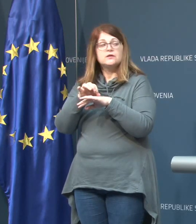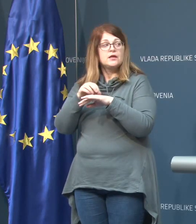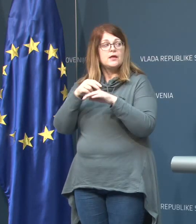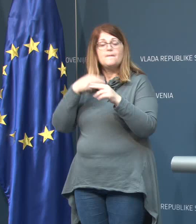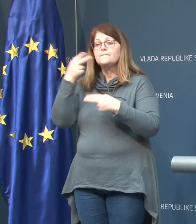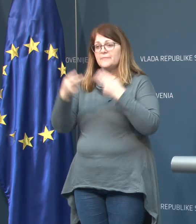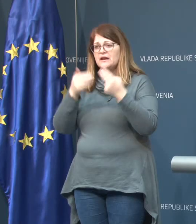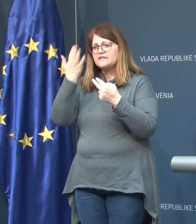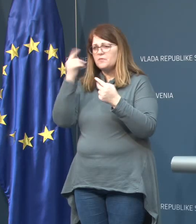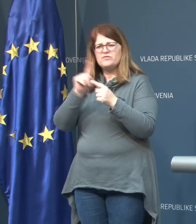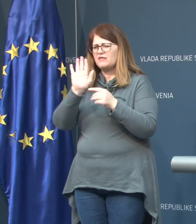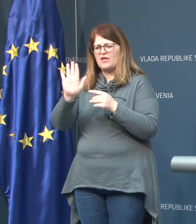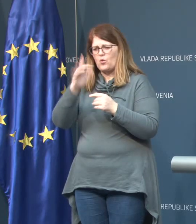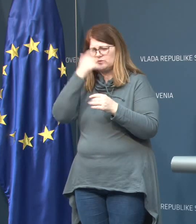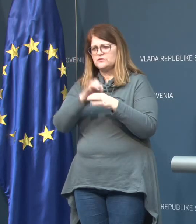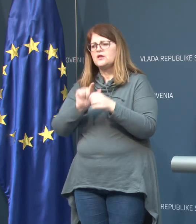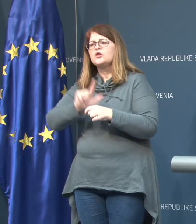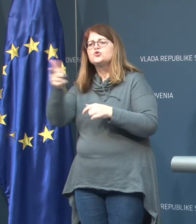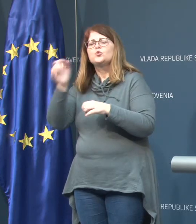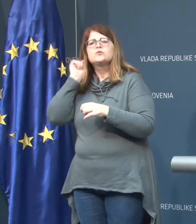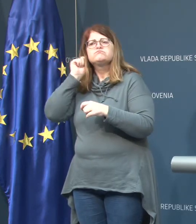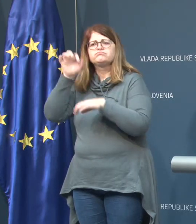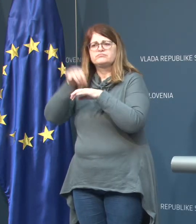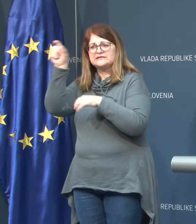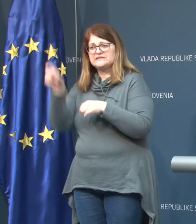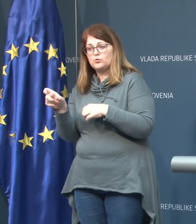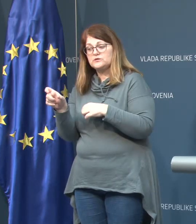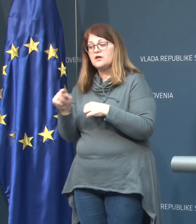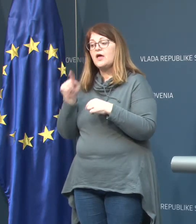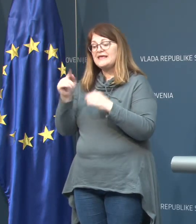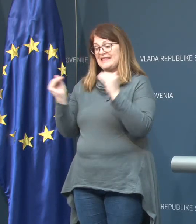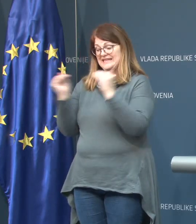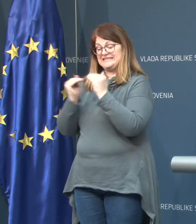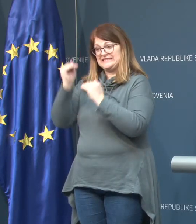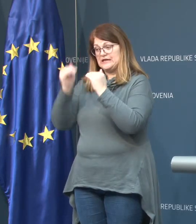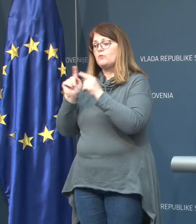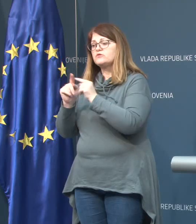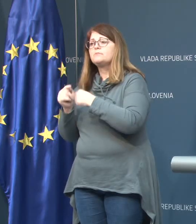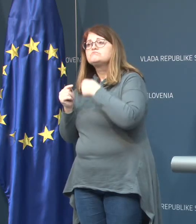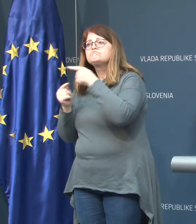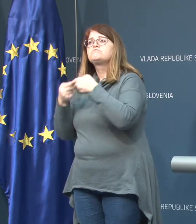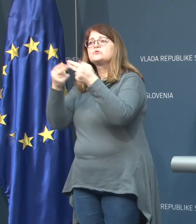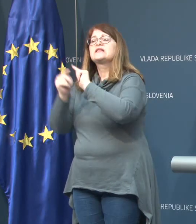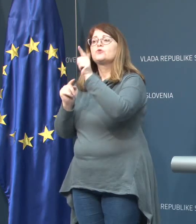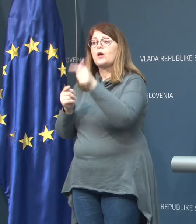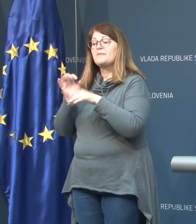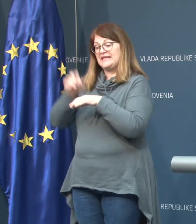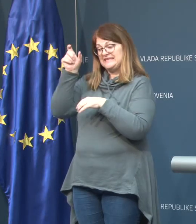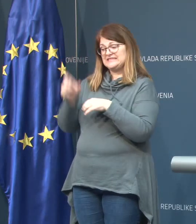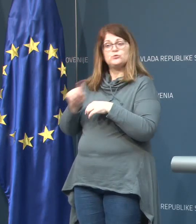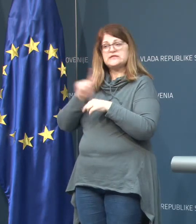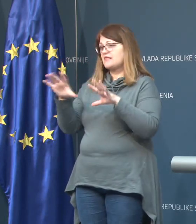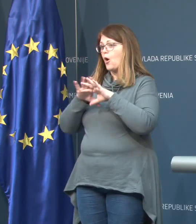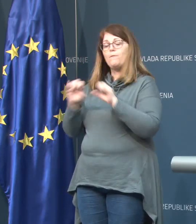Pregledan je bil ne pri osebnem zdravniku, pri drugi zdravnici in skladno s protokolom na potem naprej. Zdravnica seveda ne